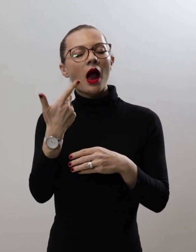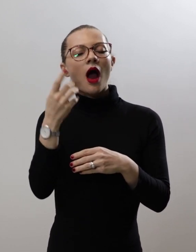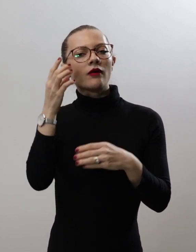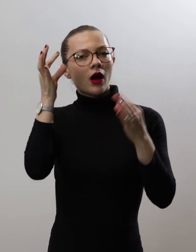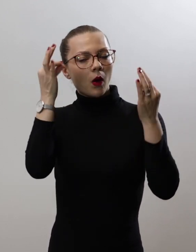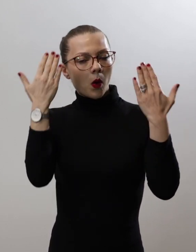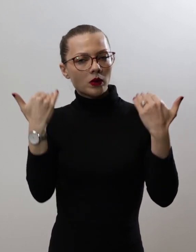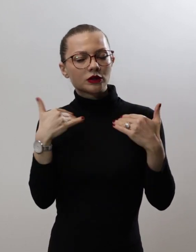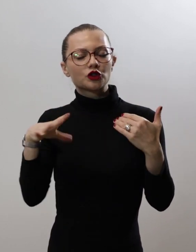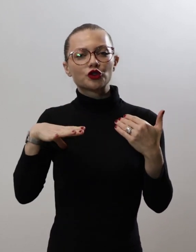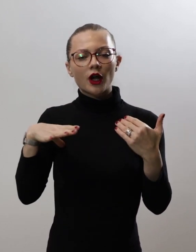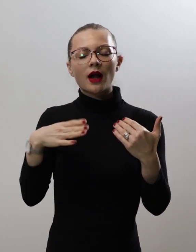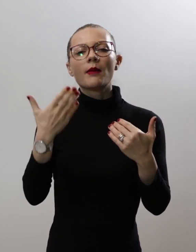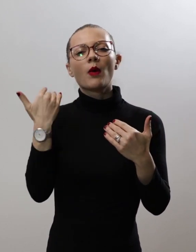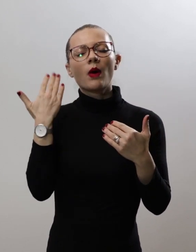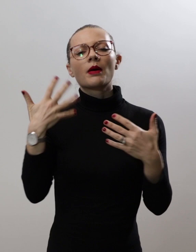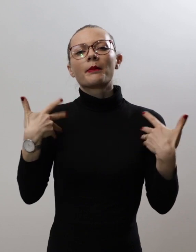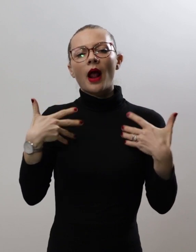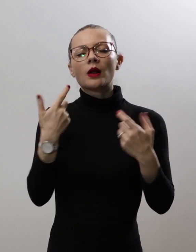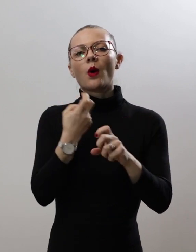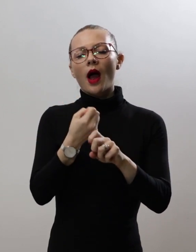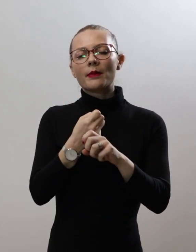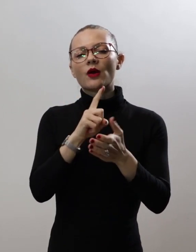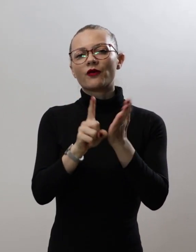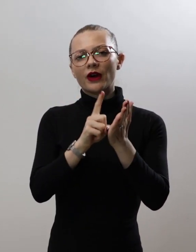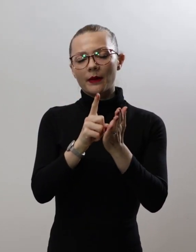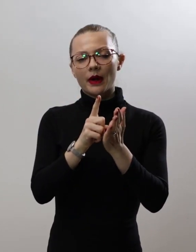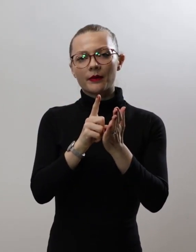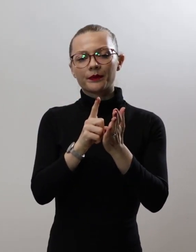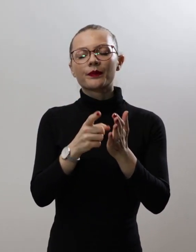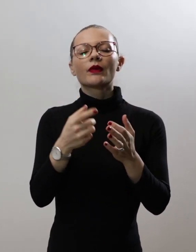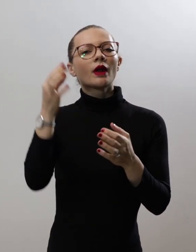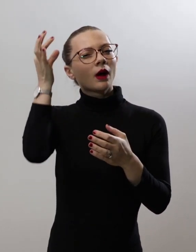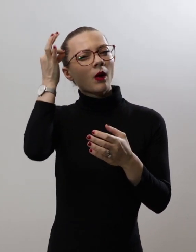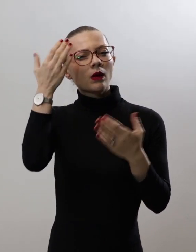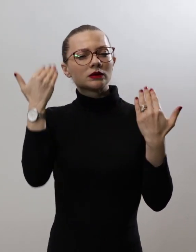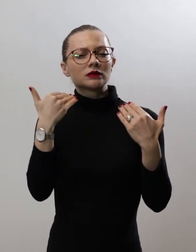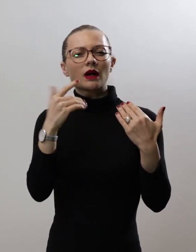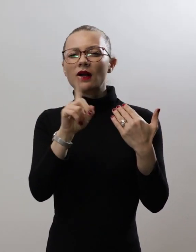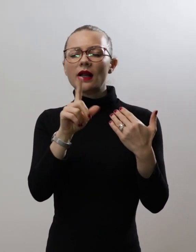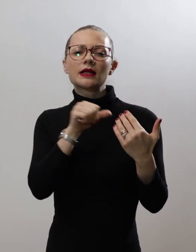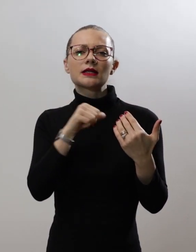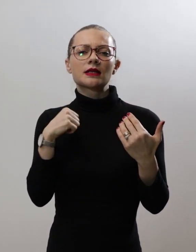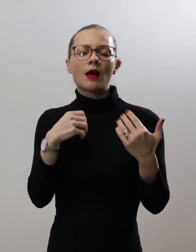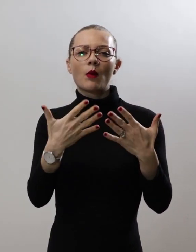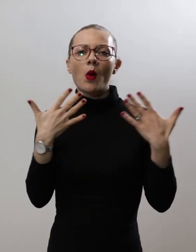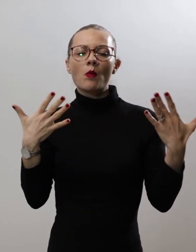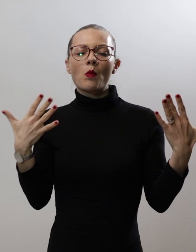во младото камено време. Фризурата не е само моден детал на човекот. Таа го